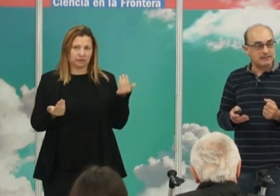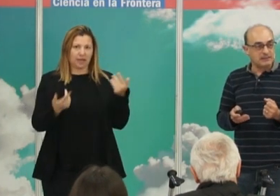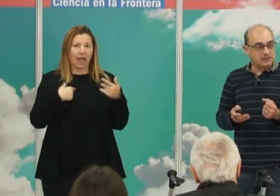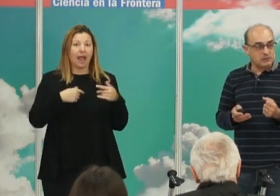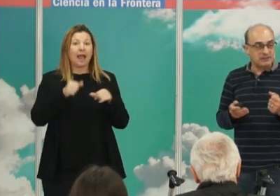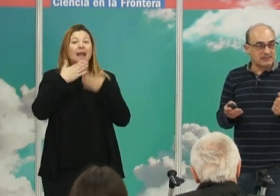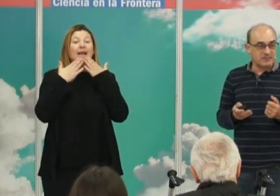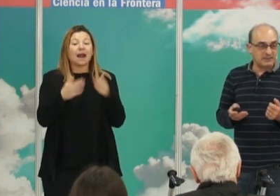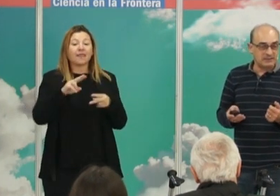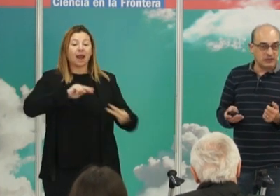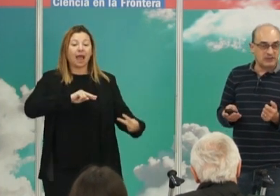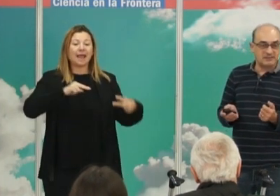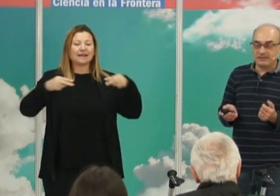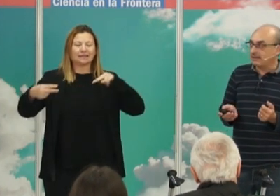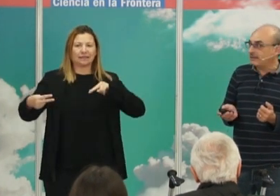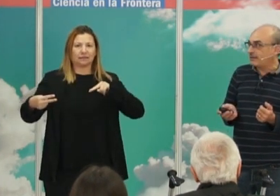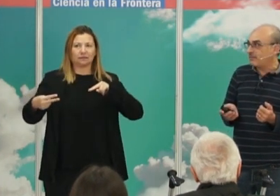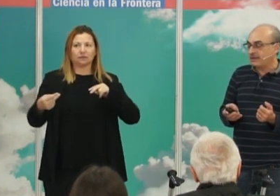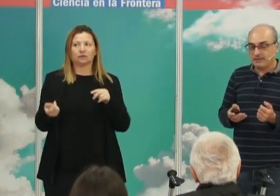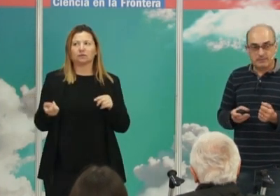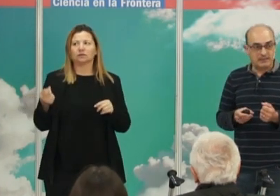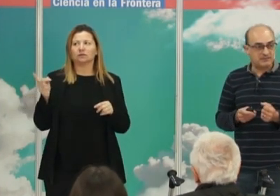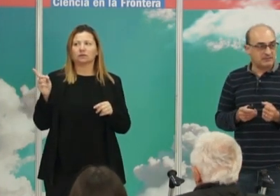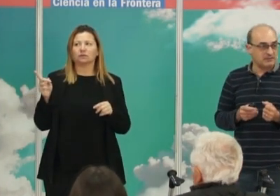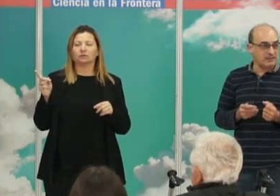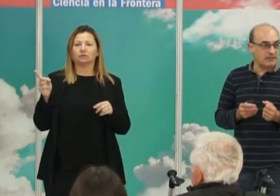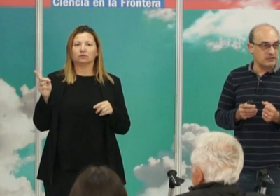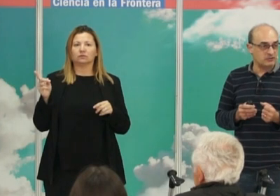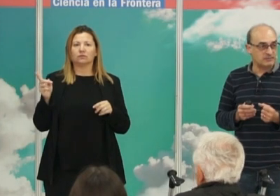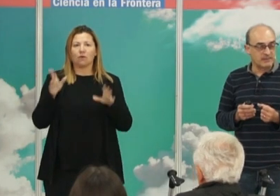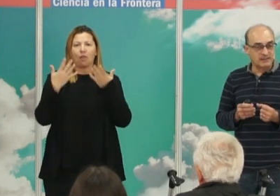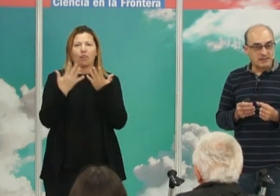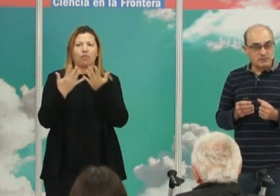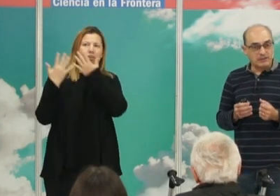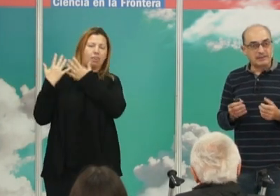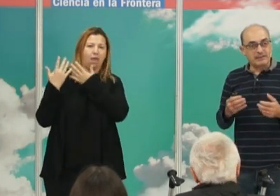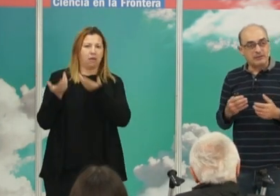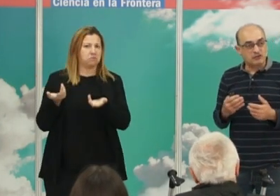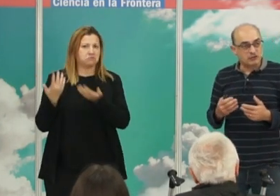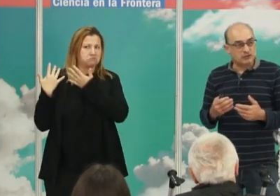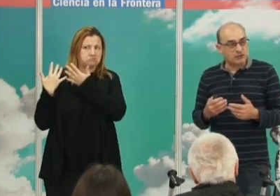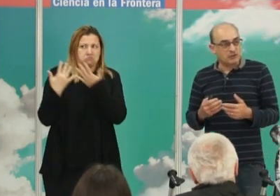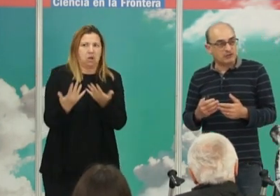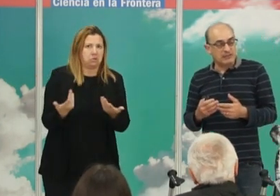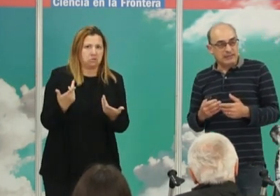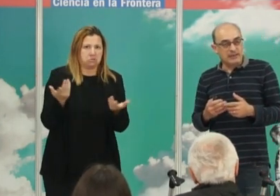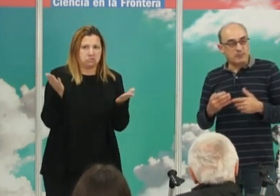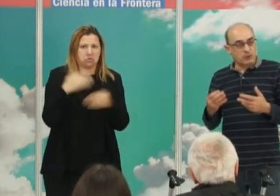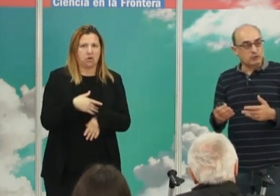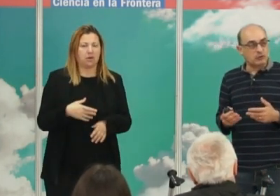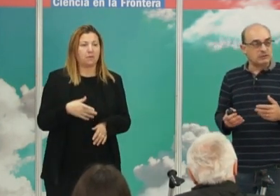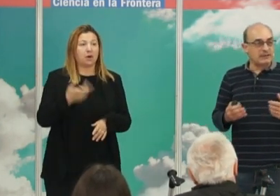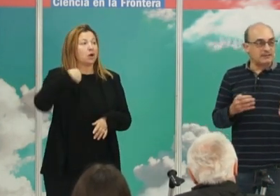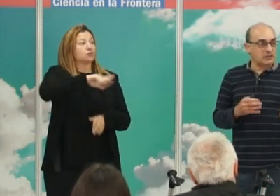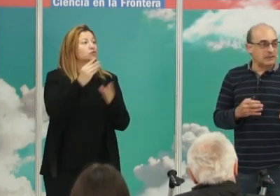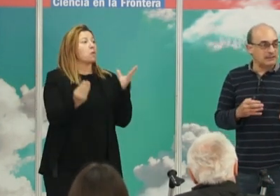genética con unas herramientas que no existían hace apenas 10 años? Porque en realidad nosotros somos el